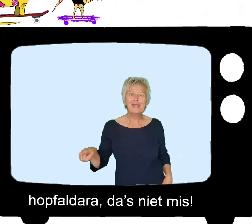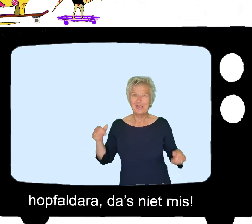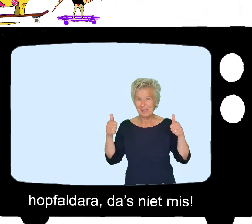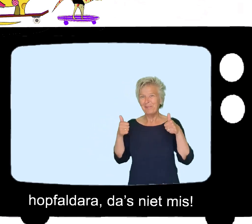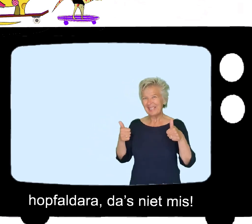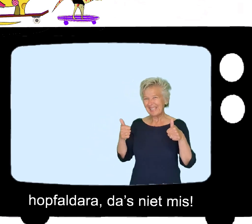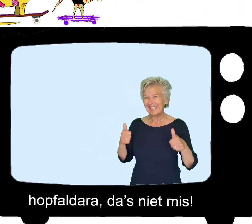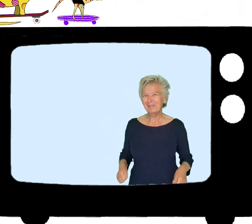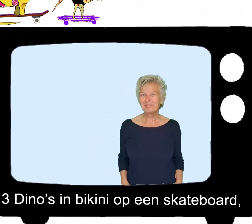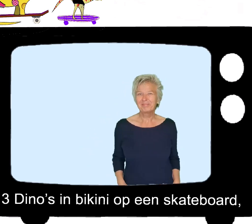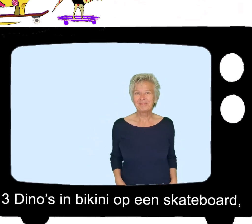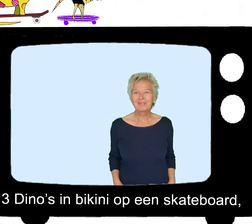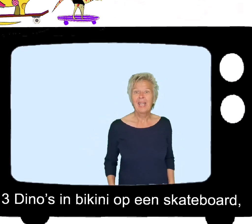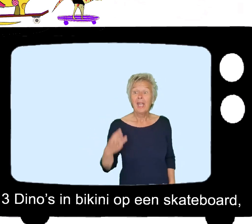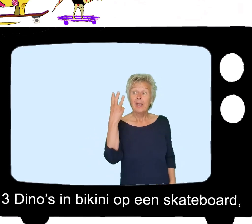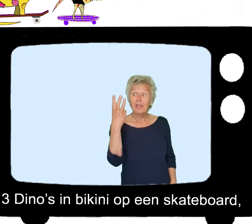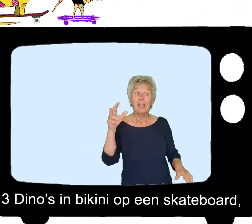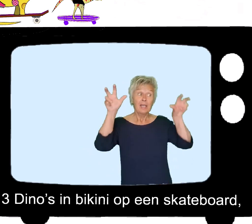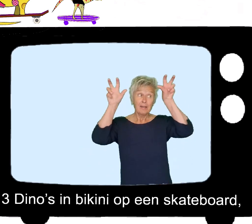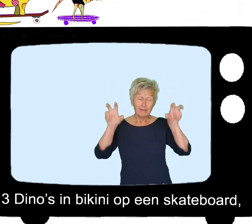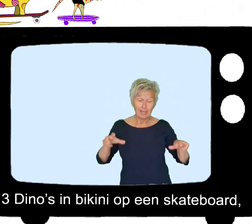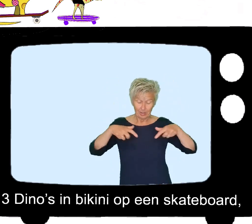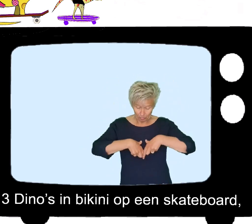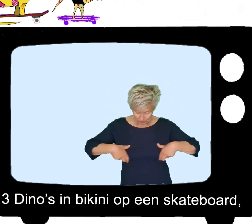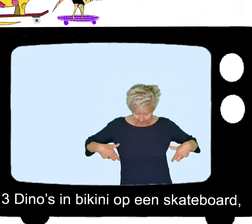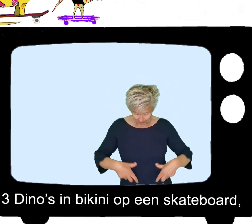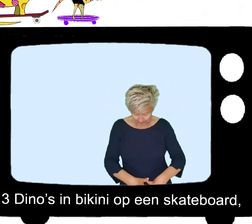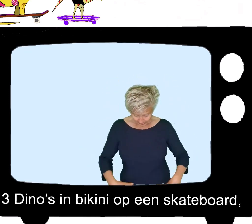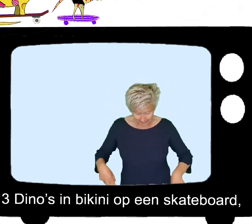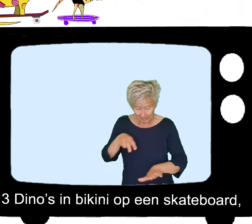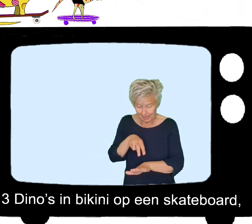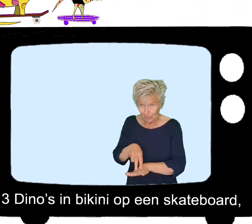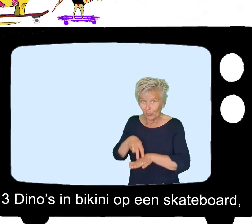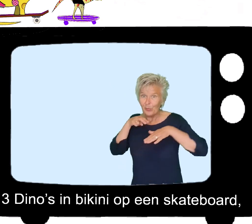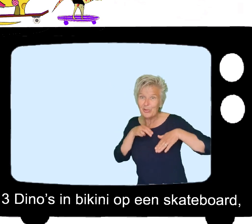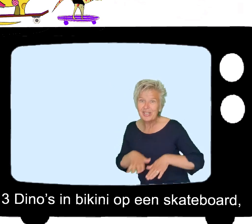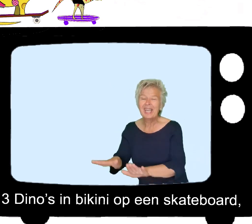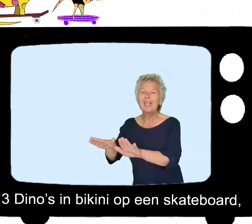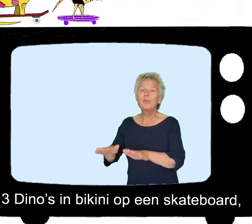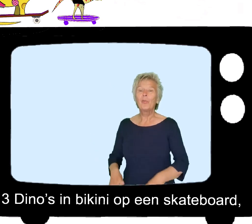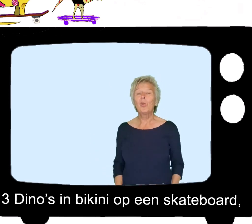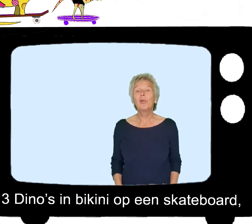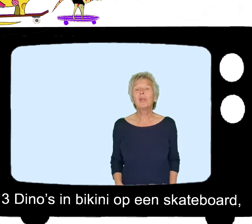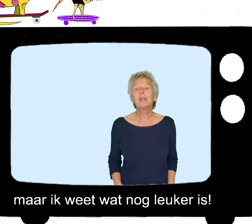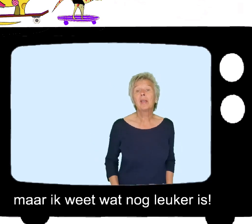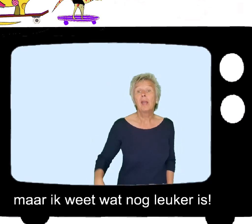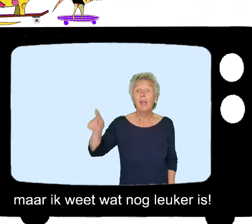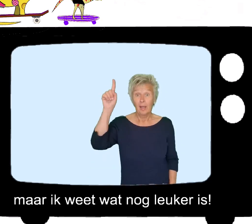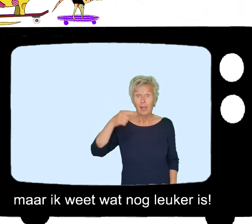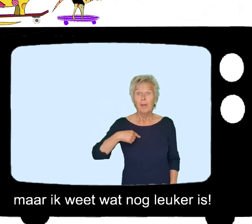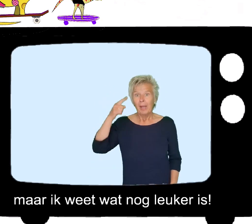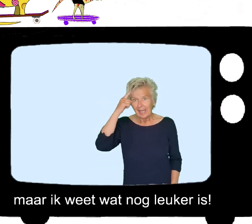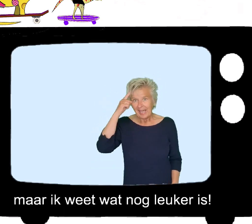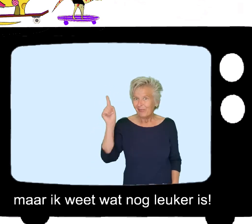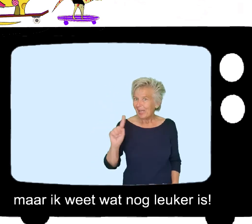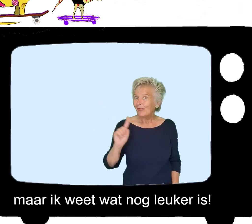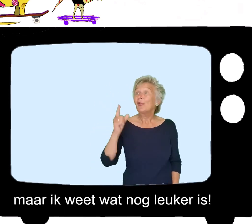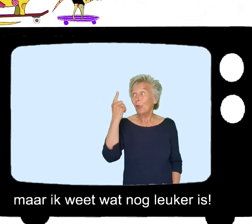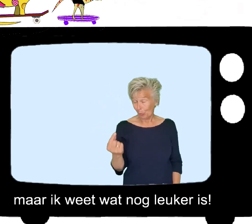is niet mis Drie dino's in bikini op een skateboard Maar ik weet wat nog